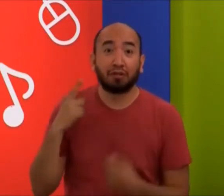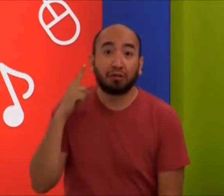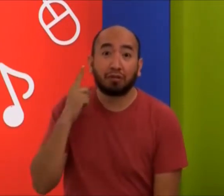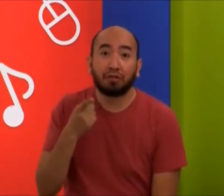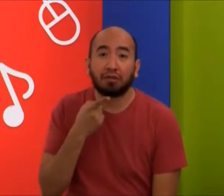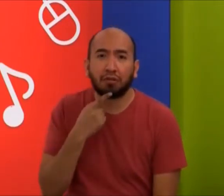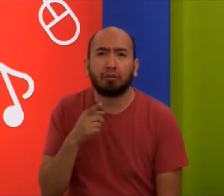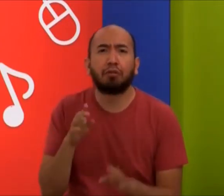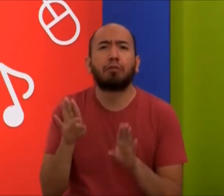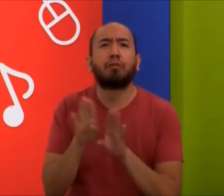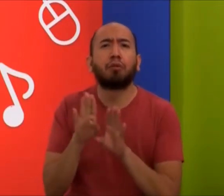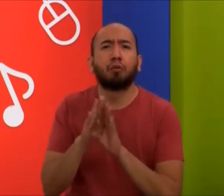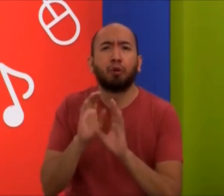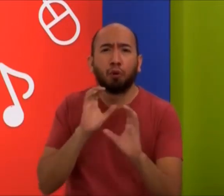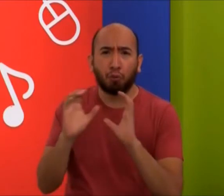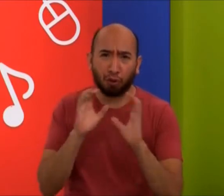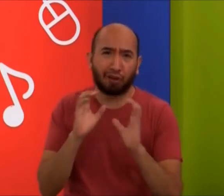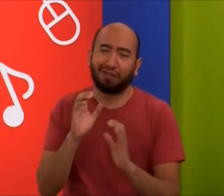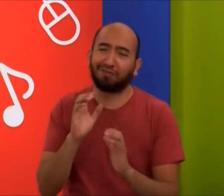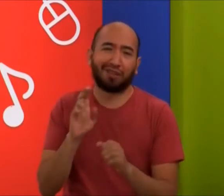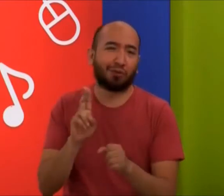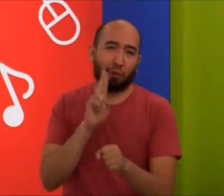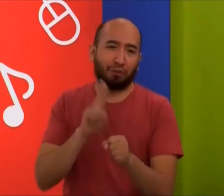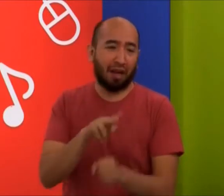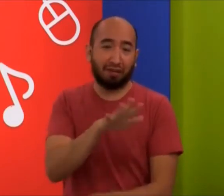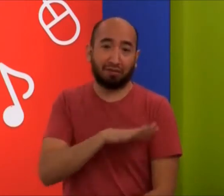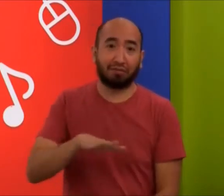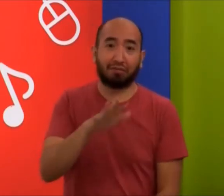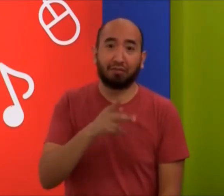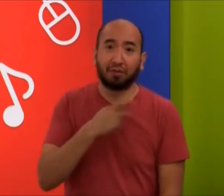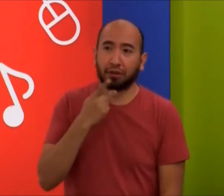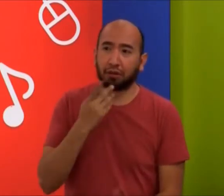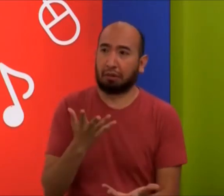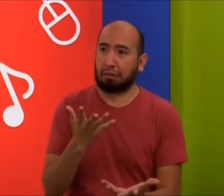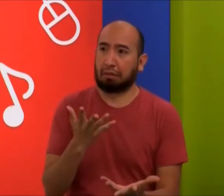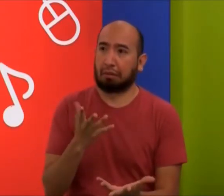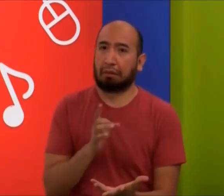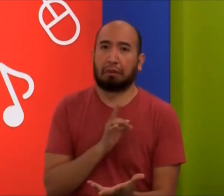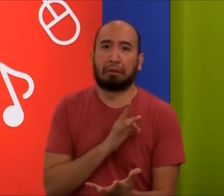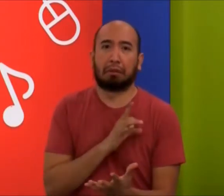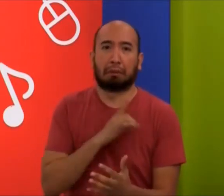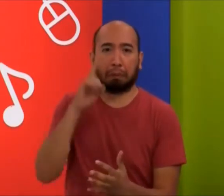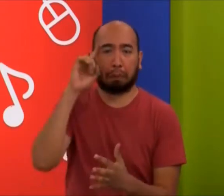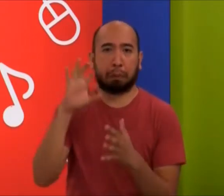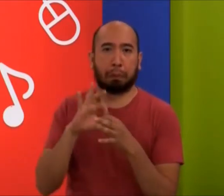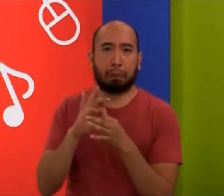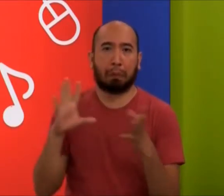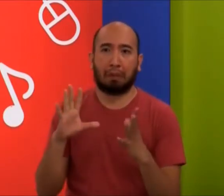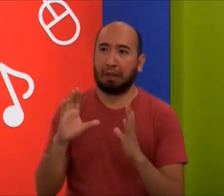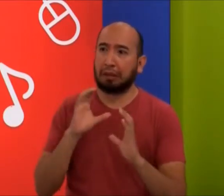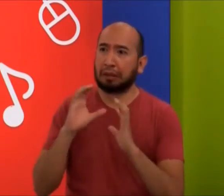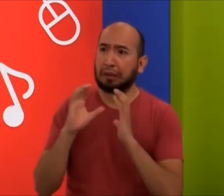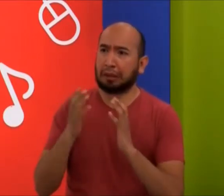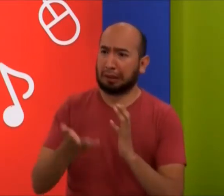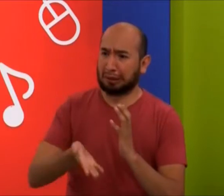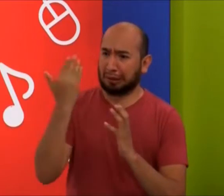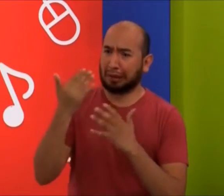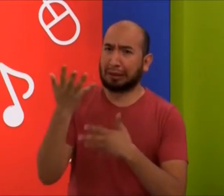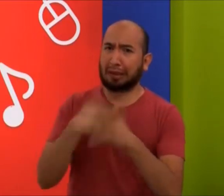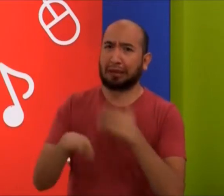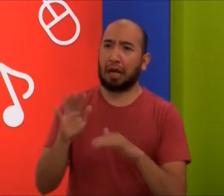topan con una persona sorda, dicen, bueno, ¿cómo me voy a comunicar con ellos? Y es normal. Los oyentes les da miedo, se